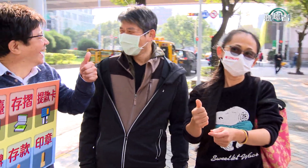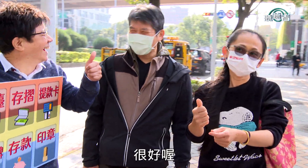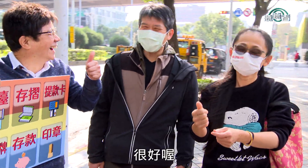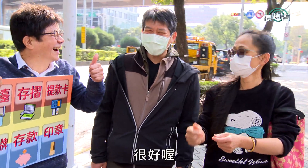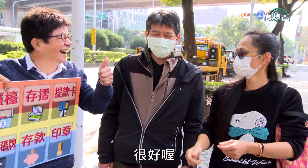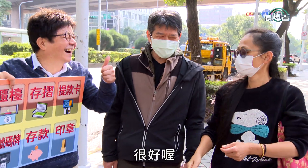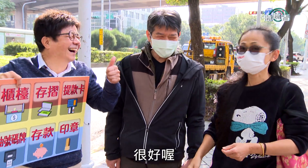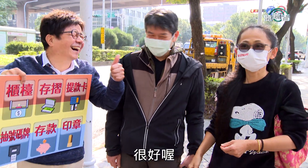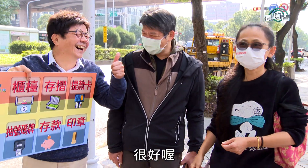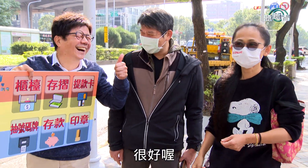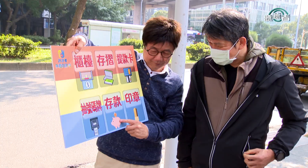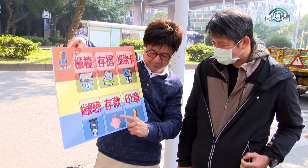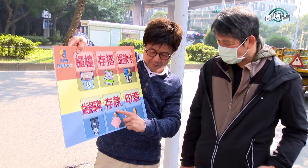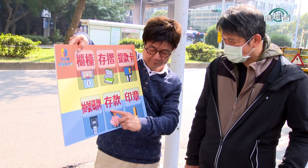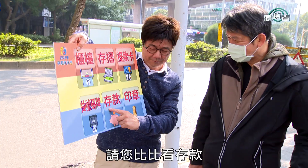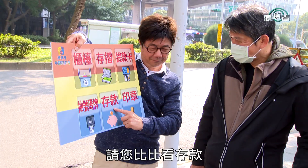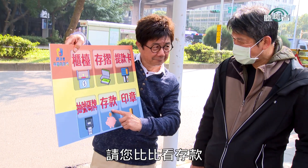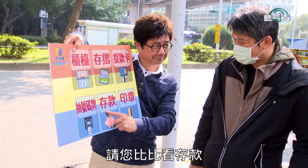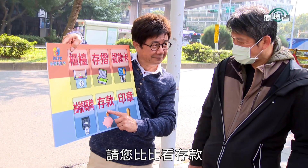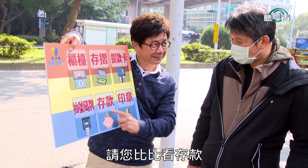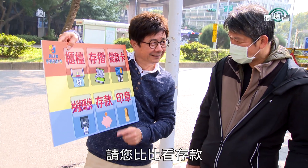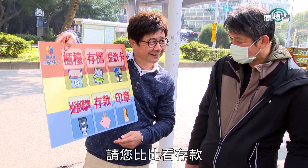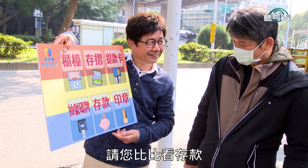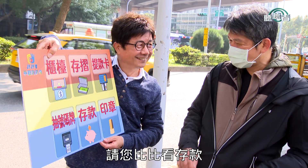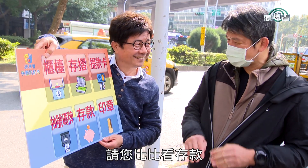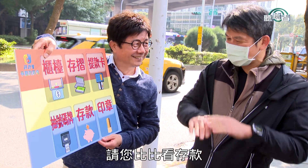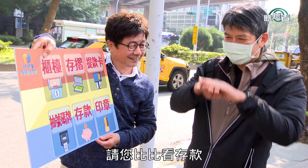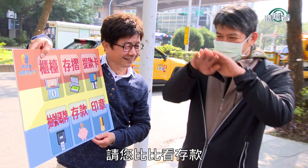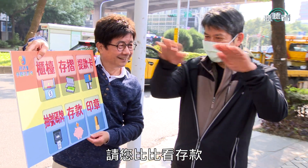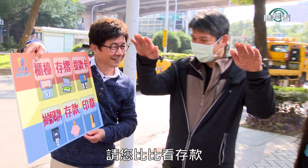很好哦请您比比看存款好